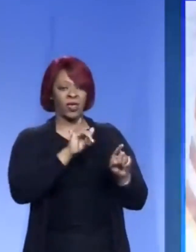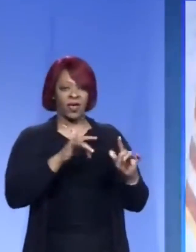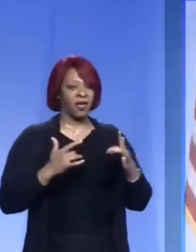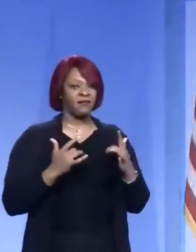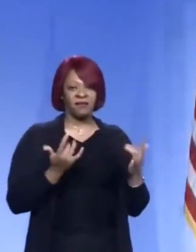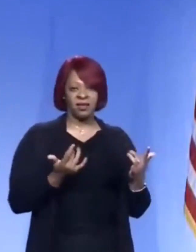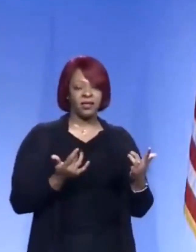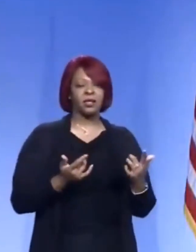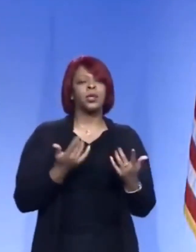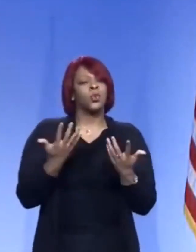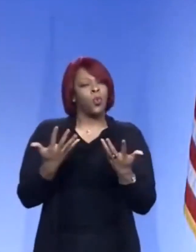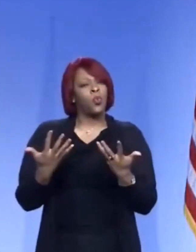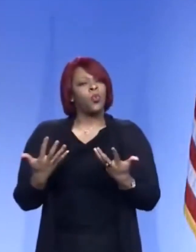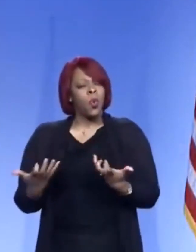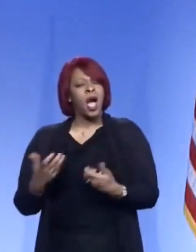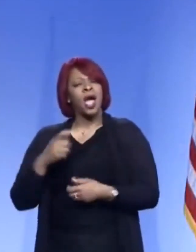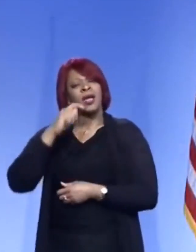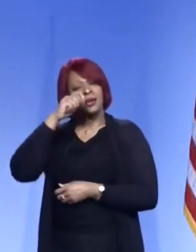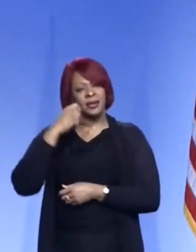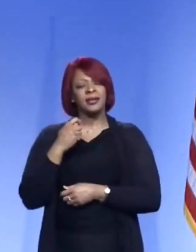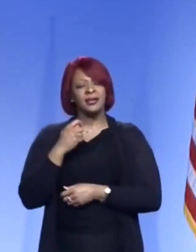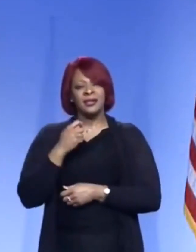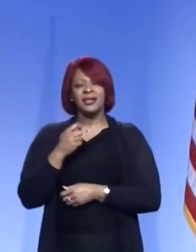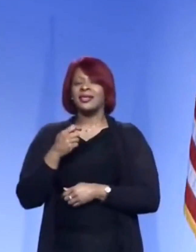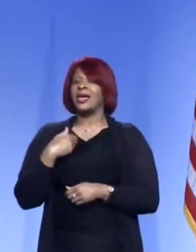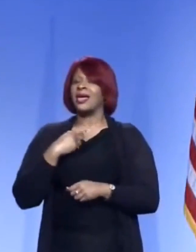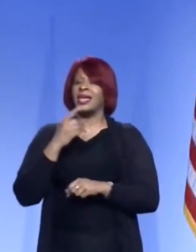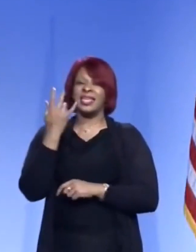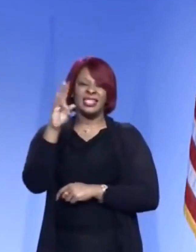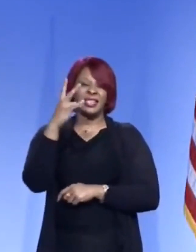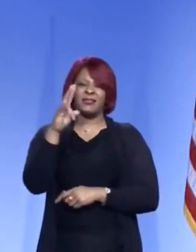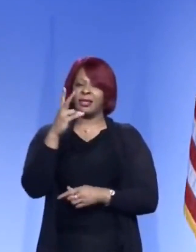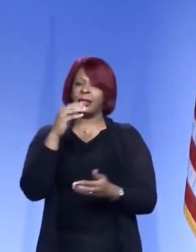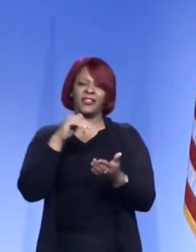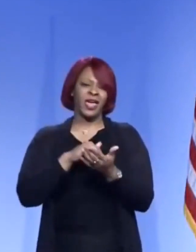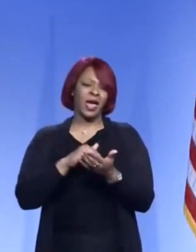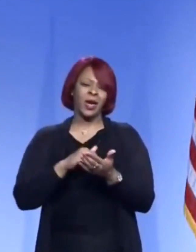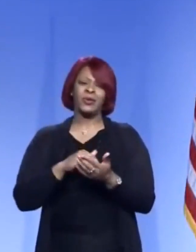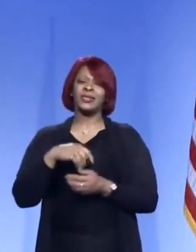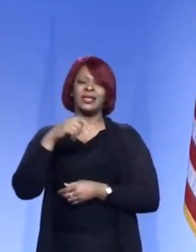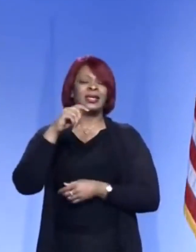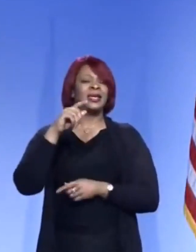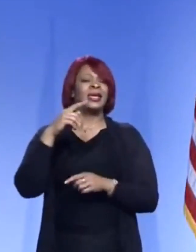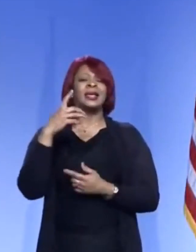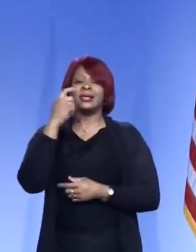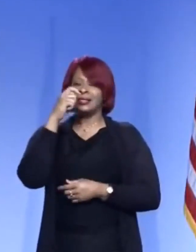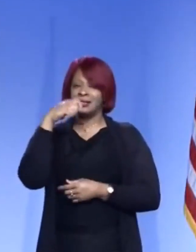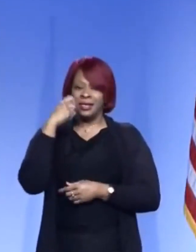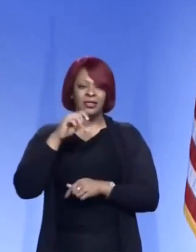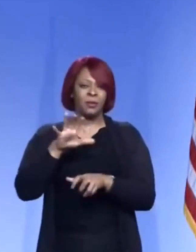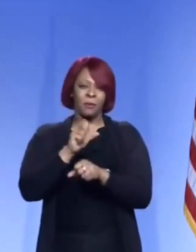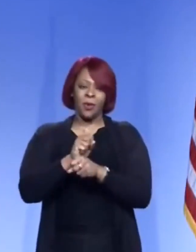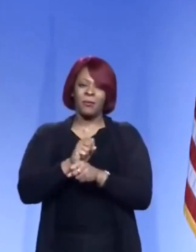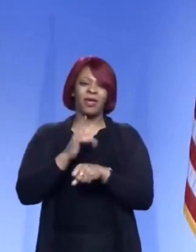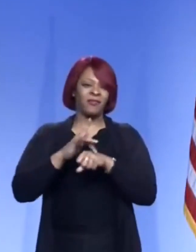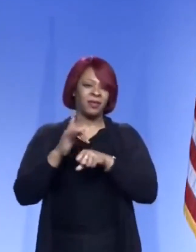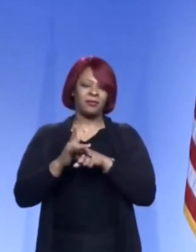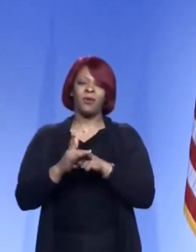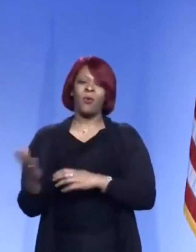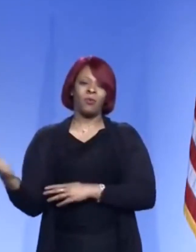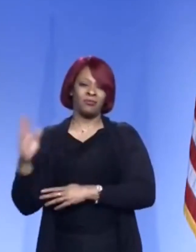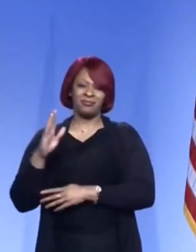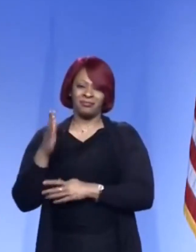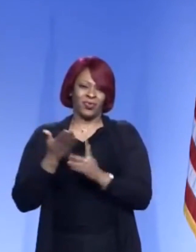seis pies de distancia y limitar el tamaño de nuestras reuniones. Apenas hemos vacunado a un 16% de nuestra